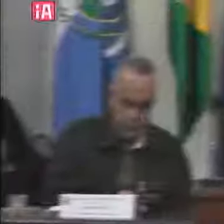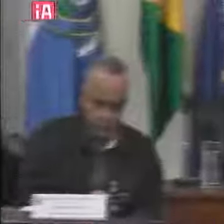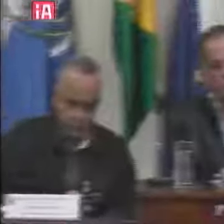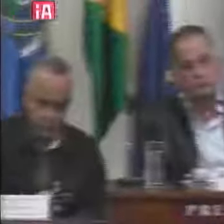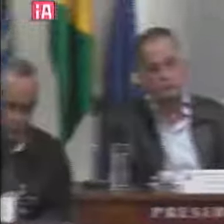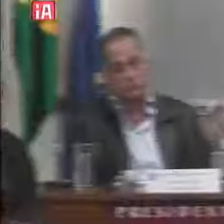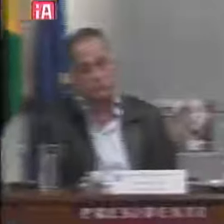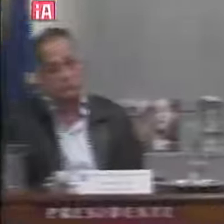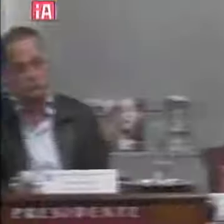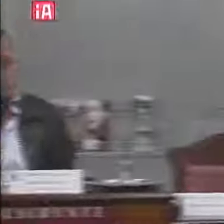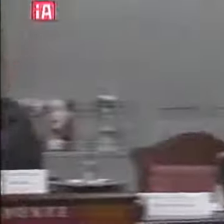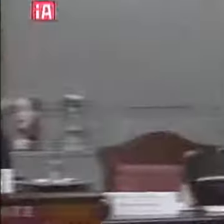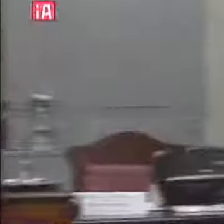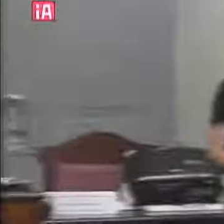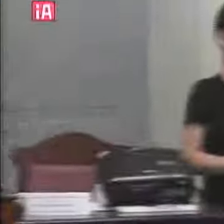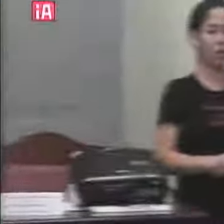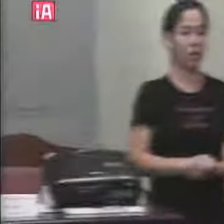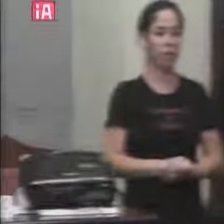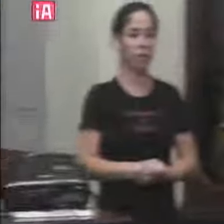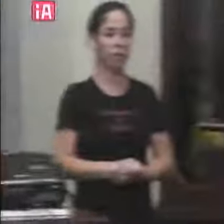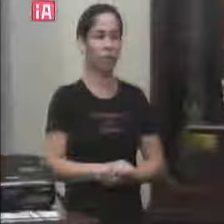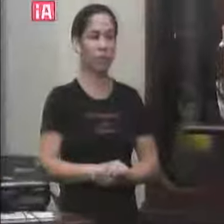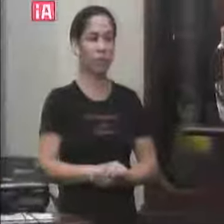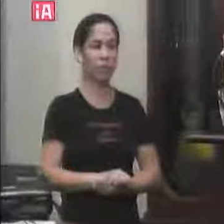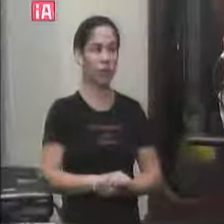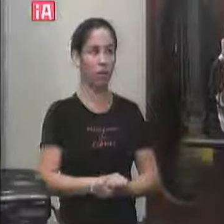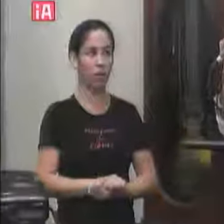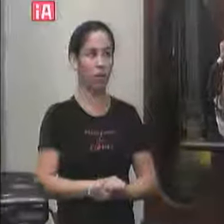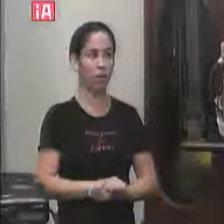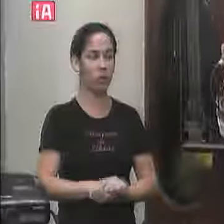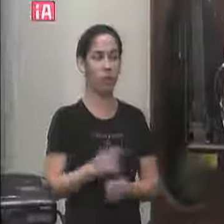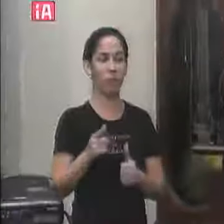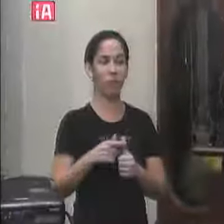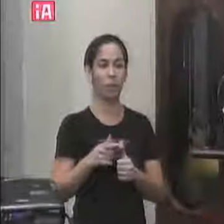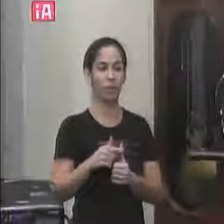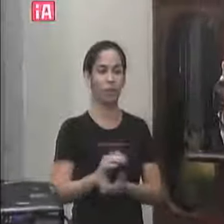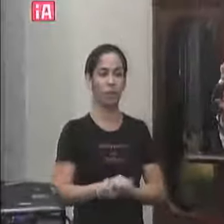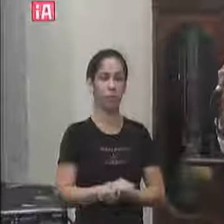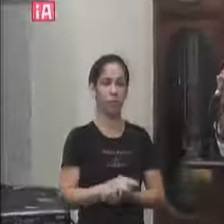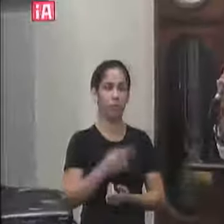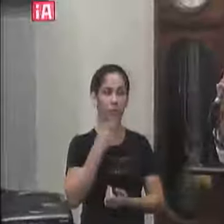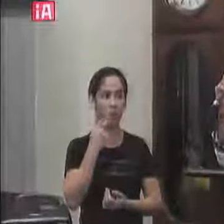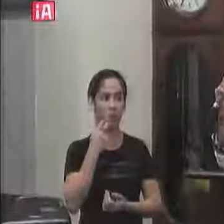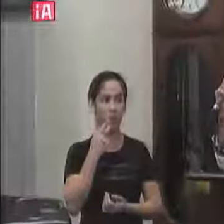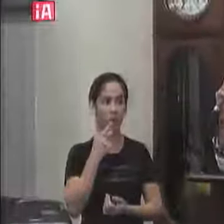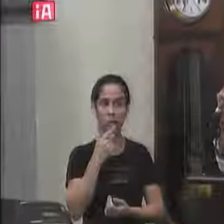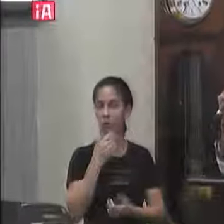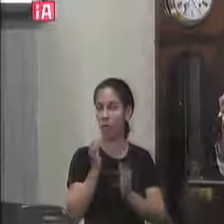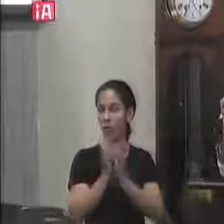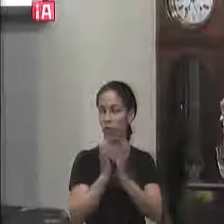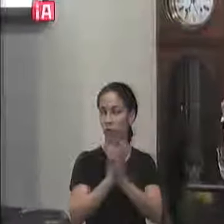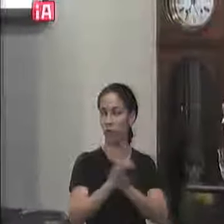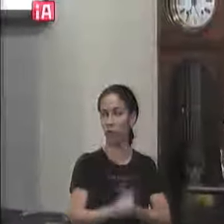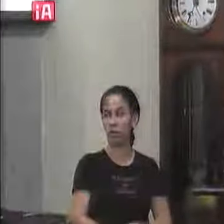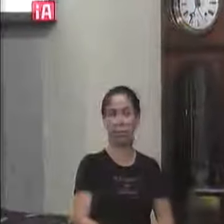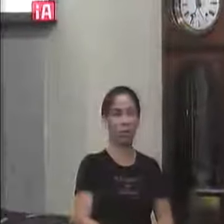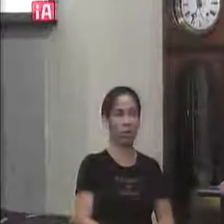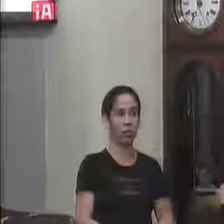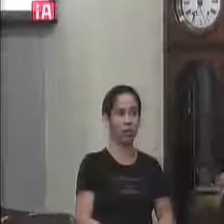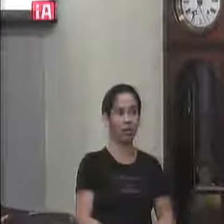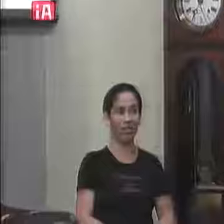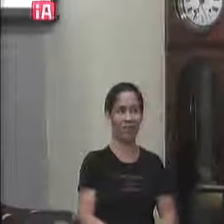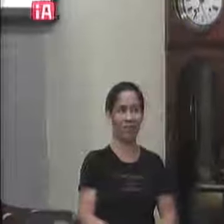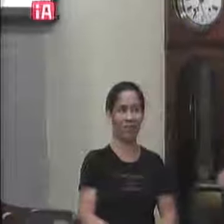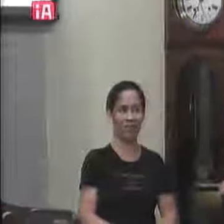né com todos aqui vamos por parte primeiro você colocou sobre as turmas né eu